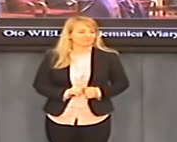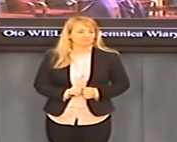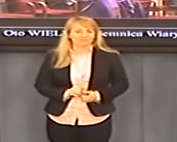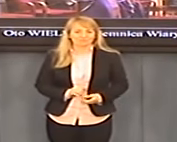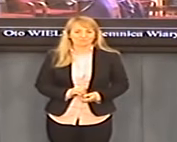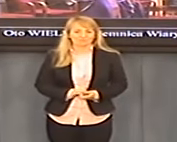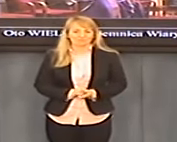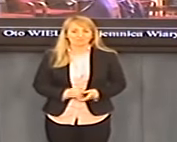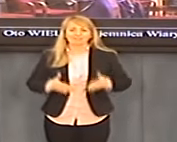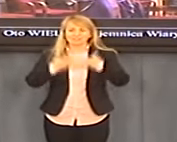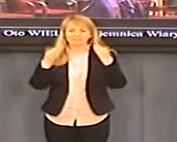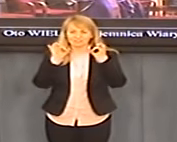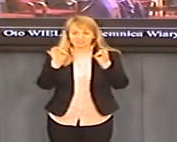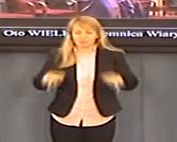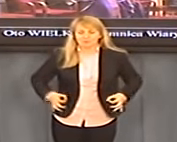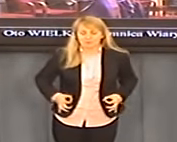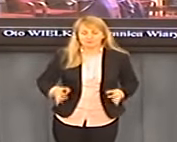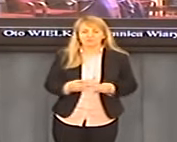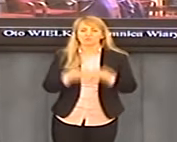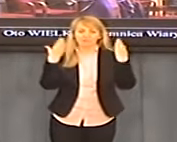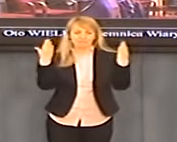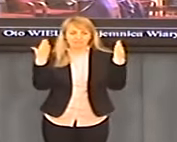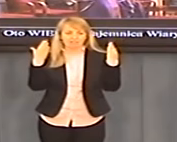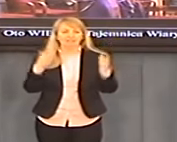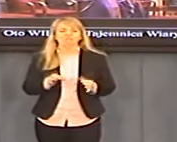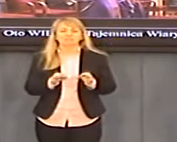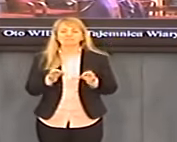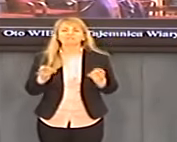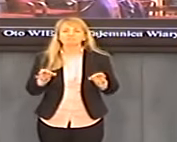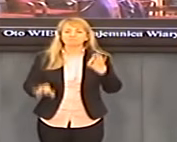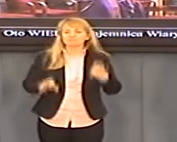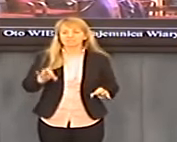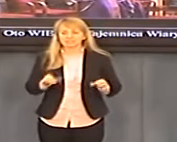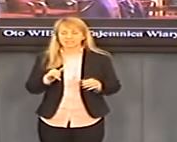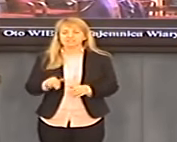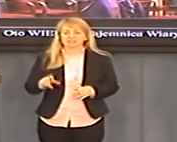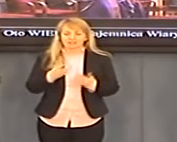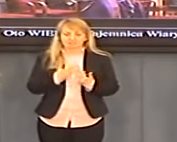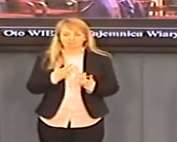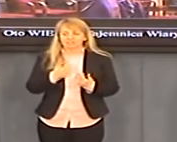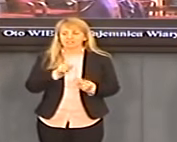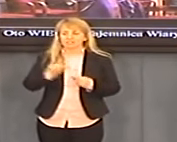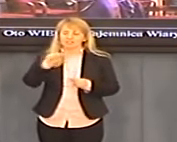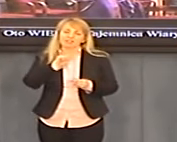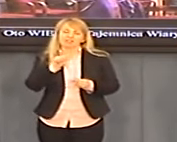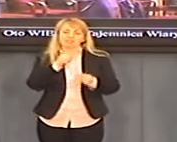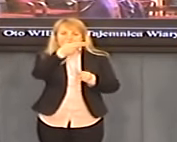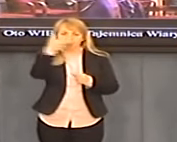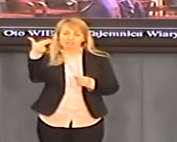Dzień dobry Państwu. Witamy Państwa na konferencji prasowej poświęconej m.in.